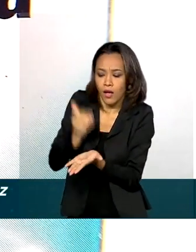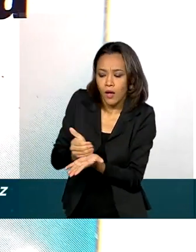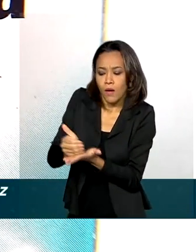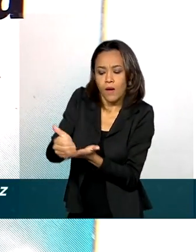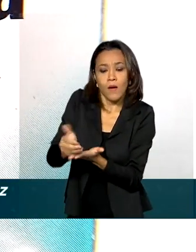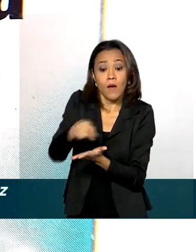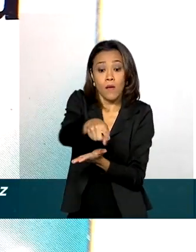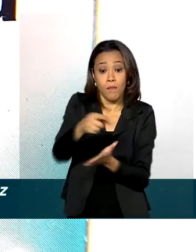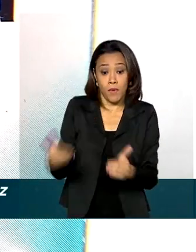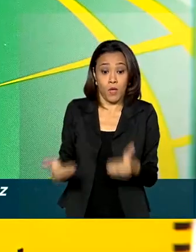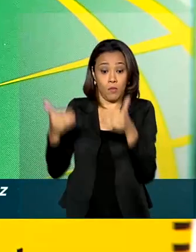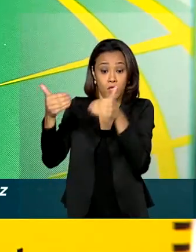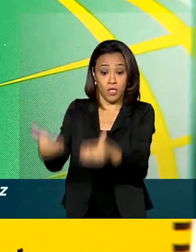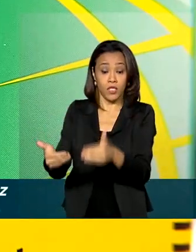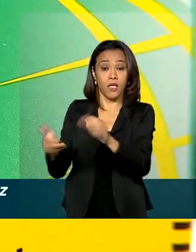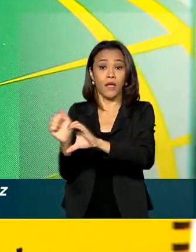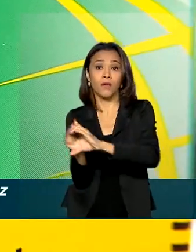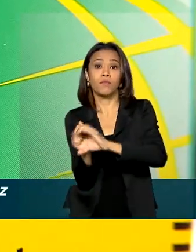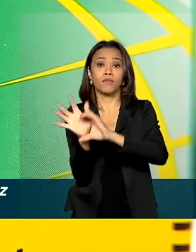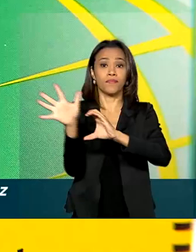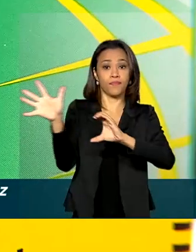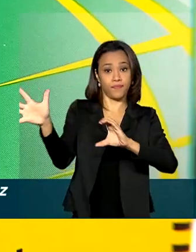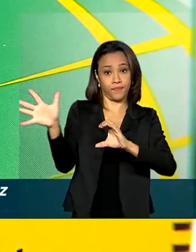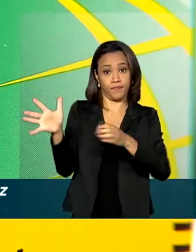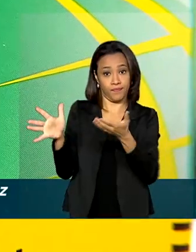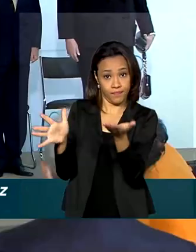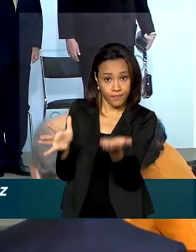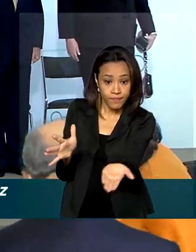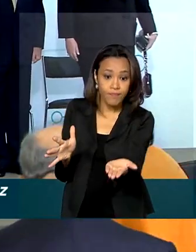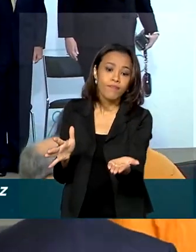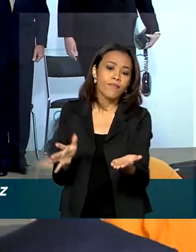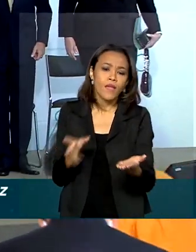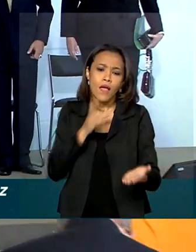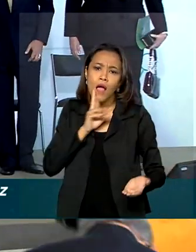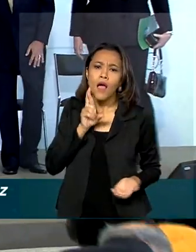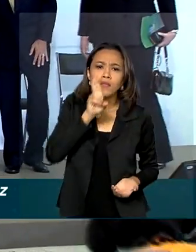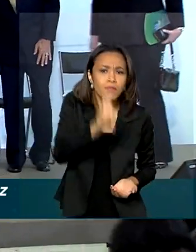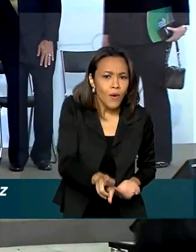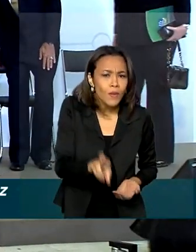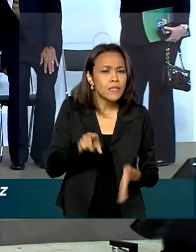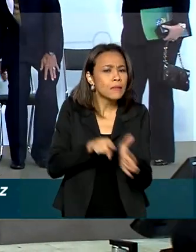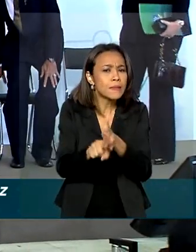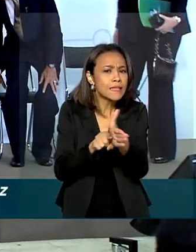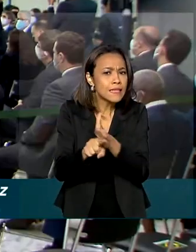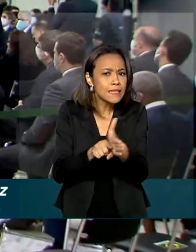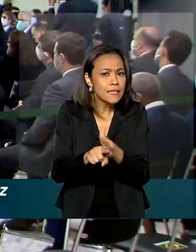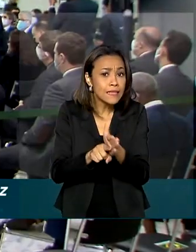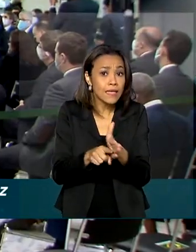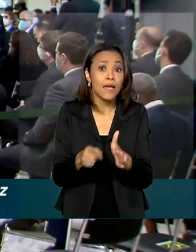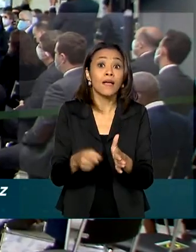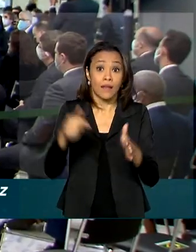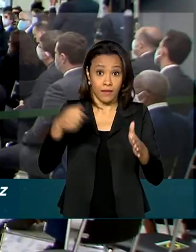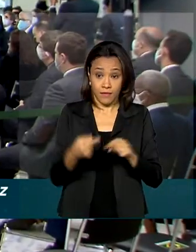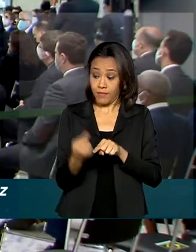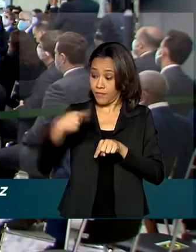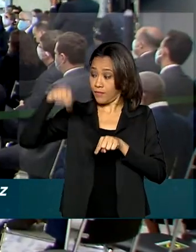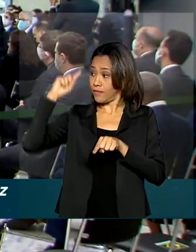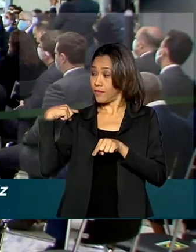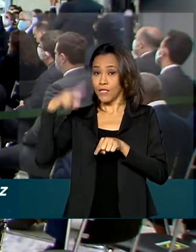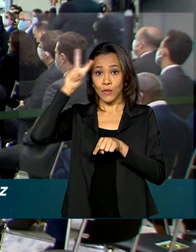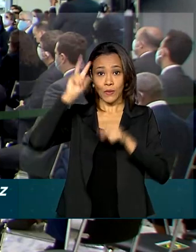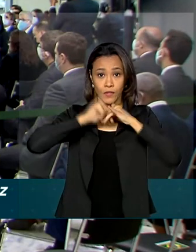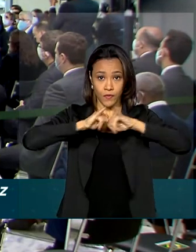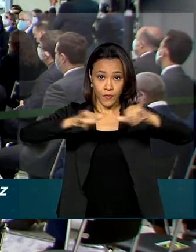pelo Ministério da Ciência, Tecnologia e Inovações. Os resultados da pesquisa, divulgados nesta segunda-feira,